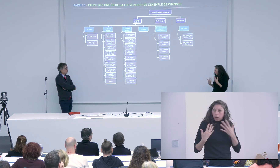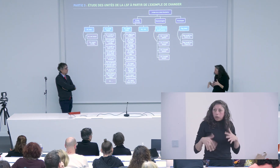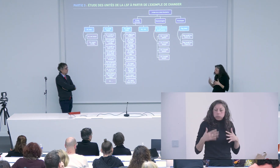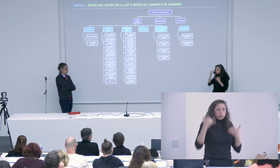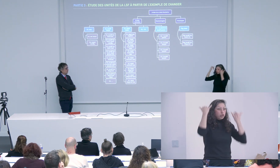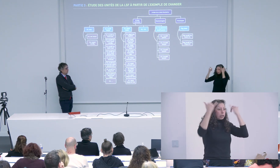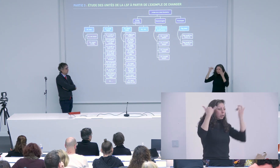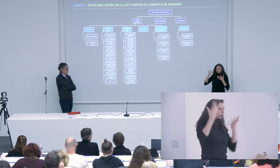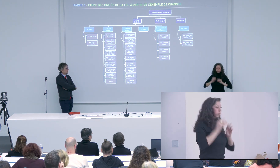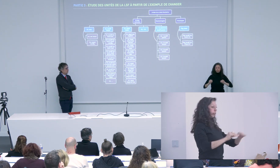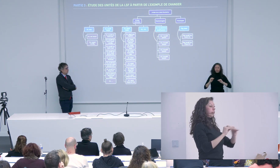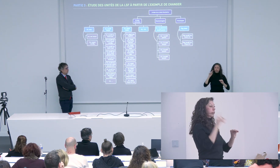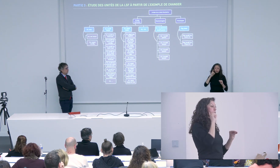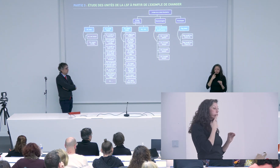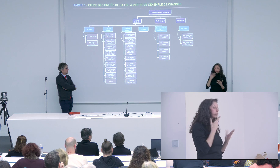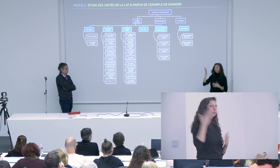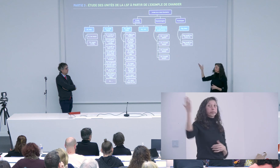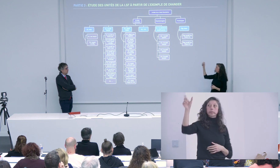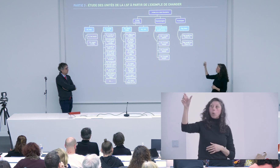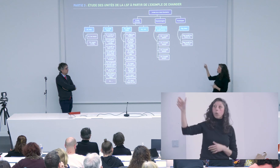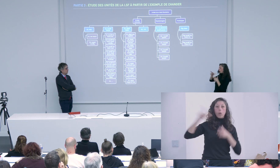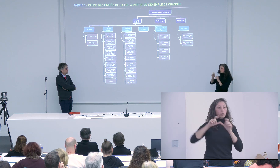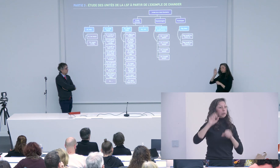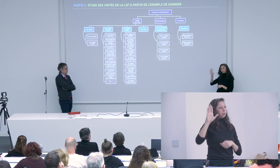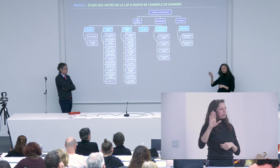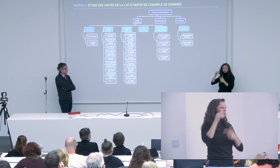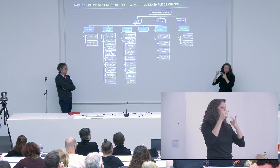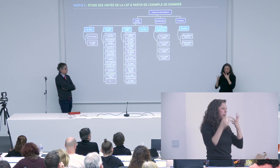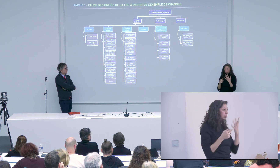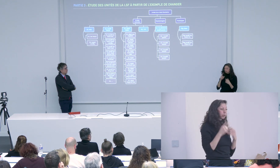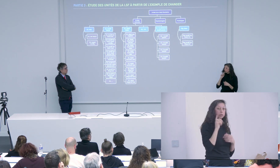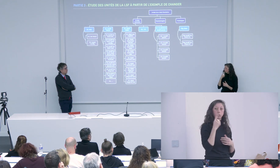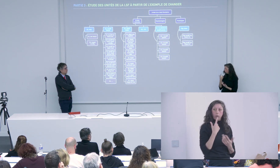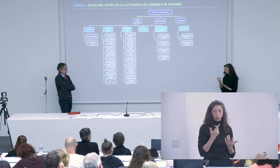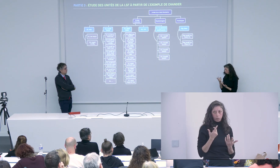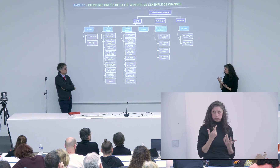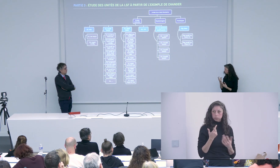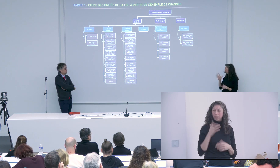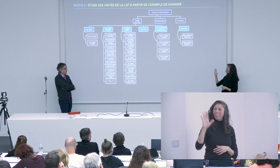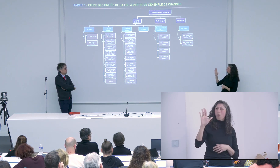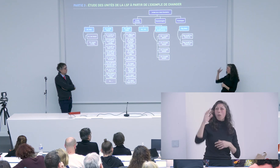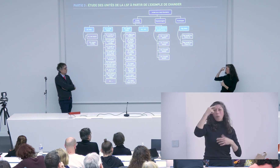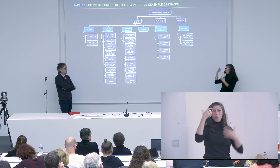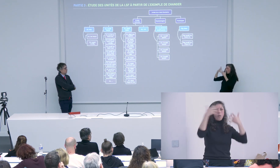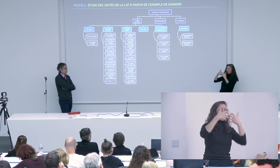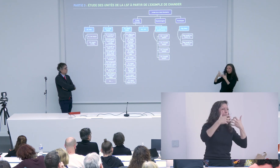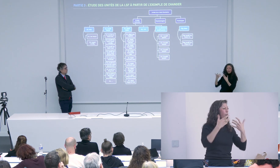plus tard on puisse développer les classificateurs et les proformes par rapport aux mots moi ça me semble très compliqué il